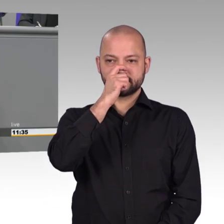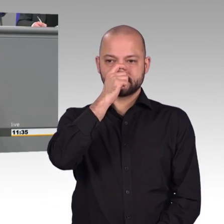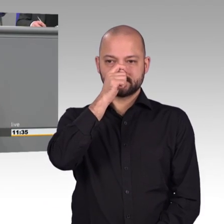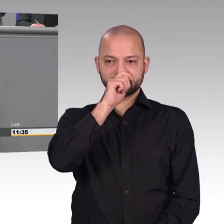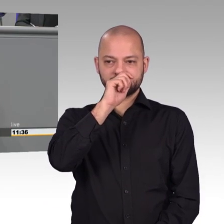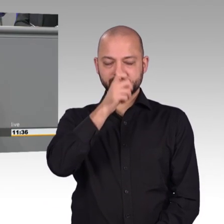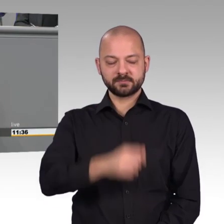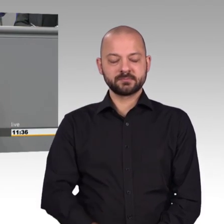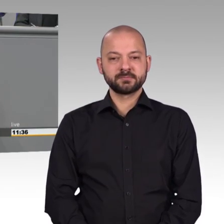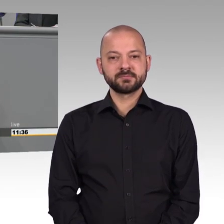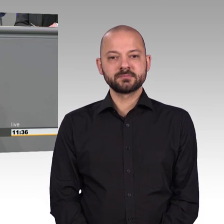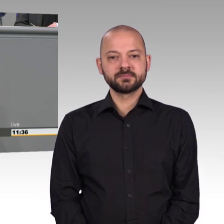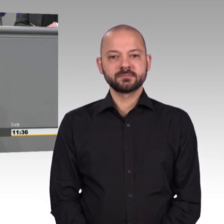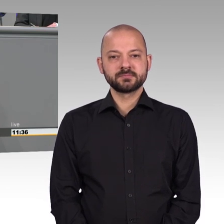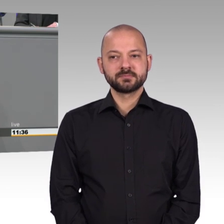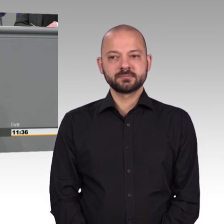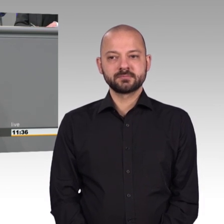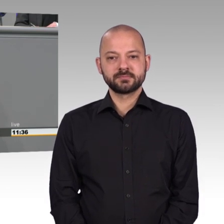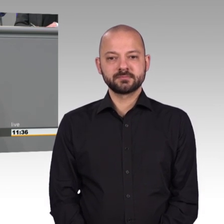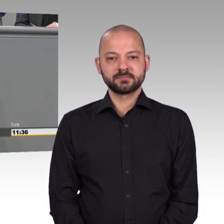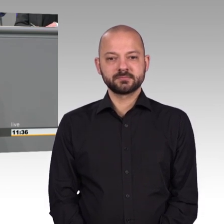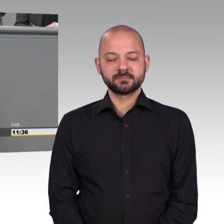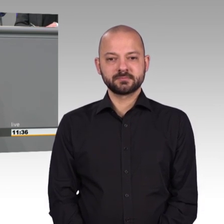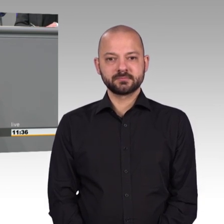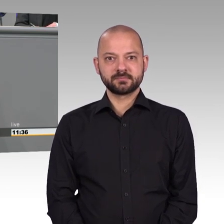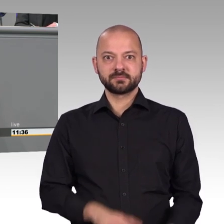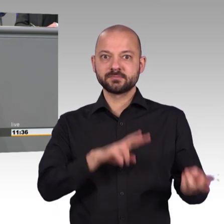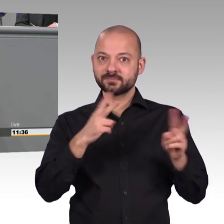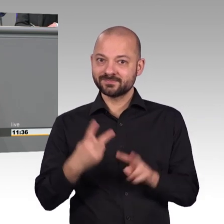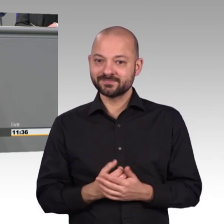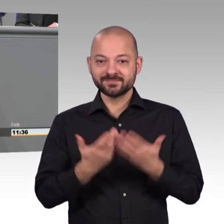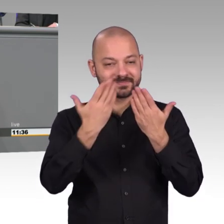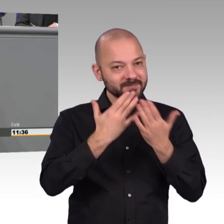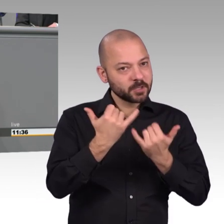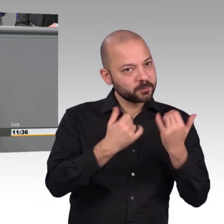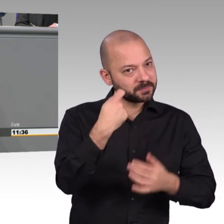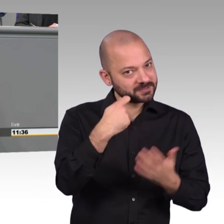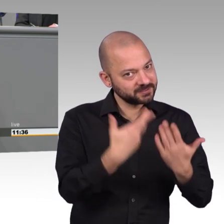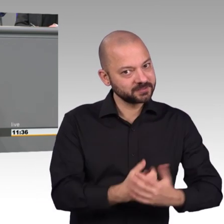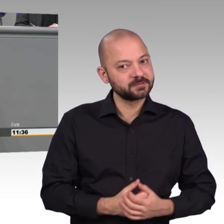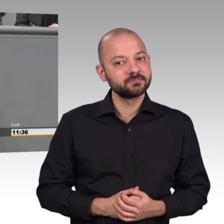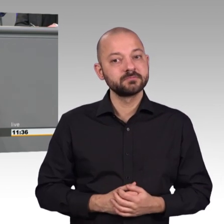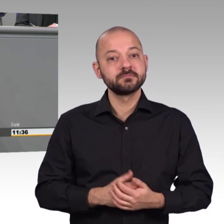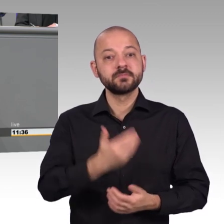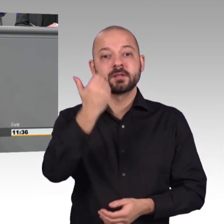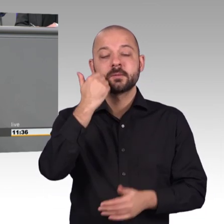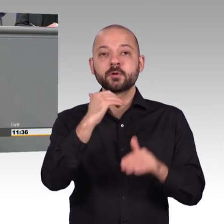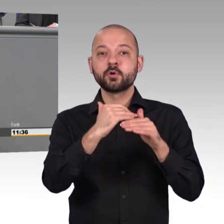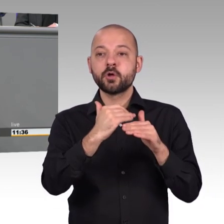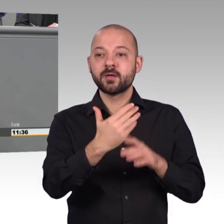Verschlüsselung sollte eigentlich so lächerlich sein, wir haben es schon gehört, wie die Forderung, nicht nur Postkarten, sondern auch verschlossene Briefe versenden zu dürfen.